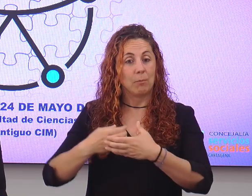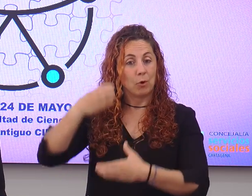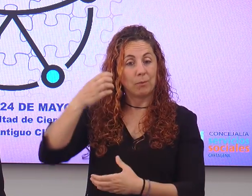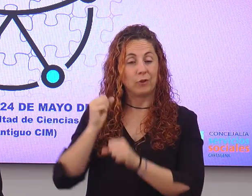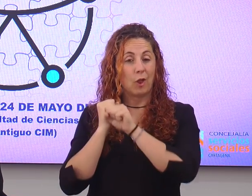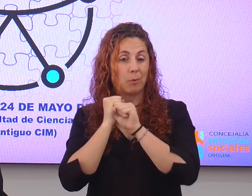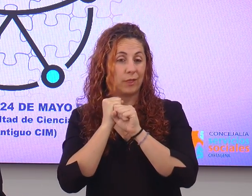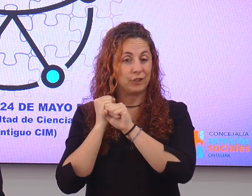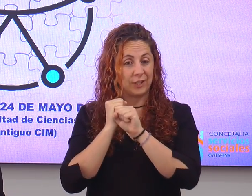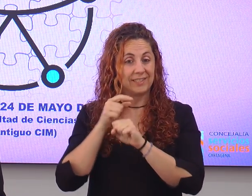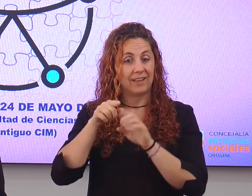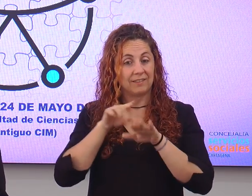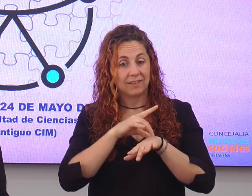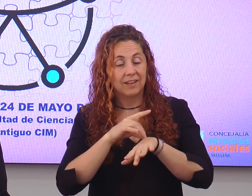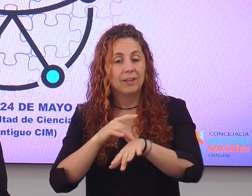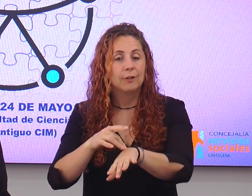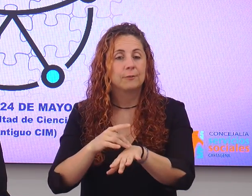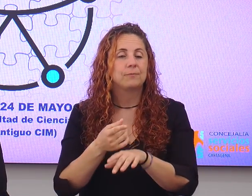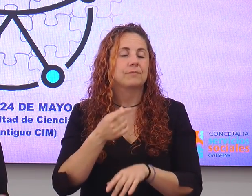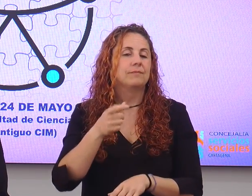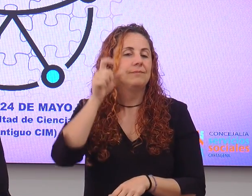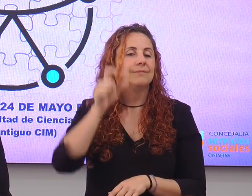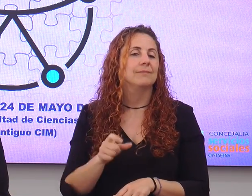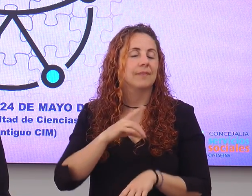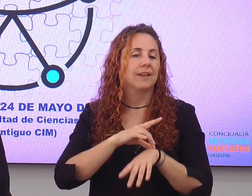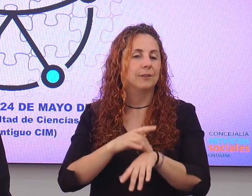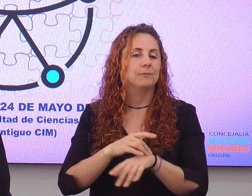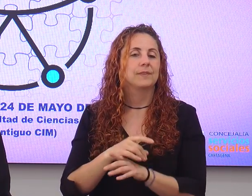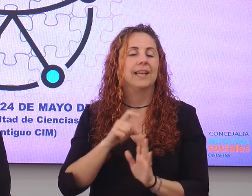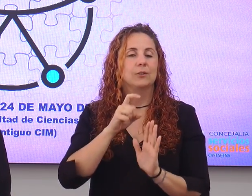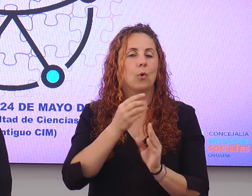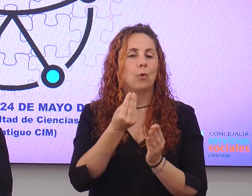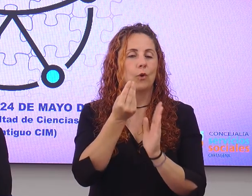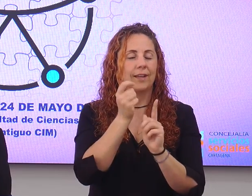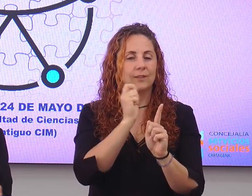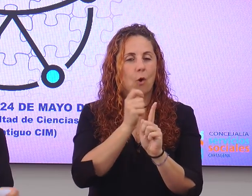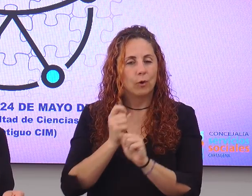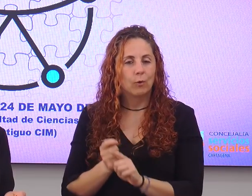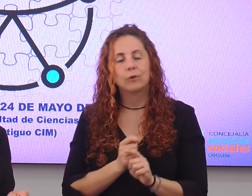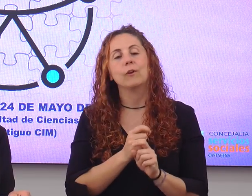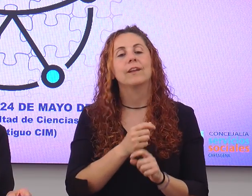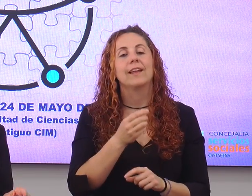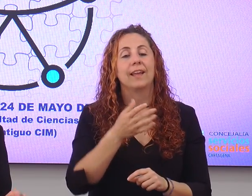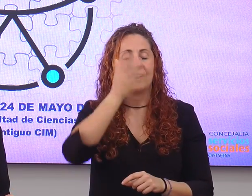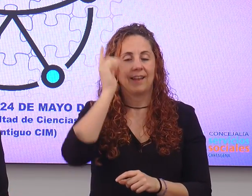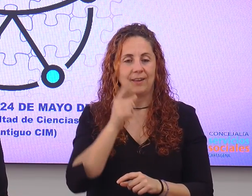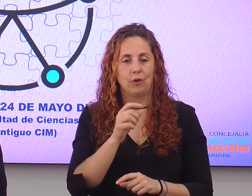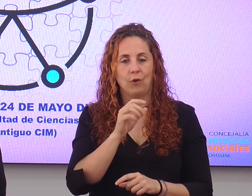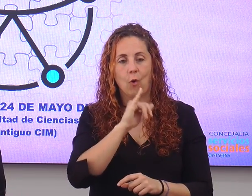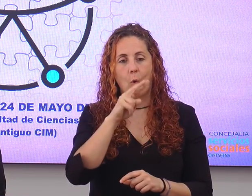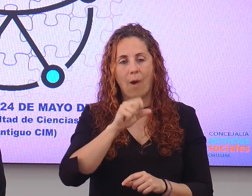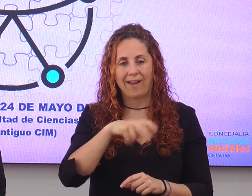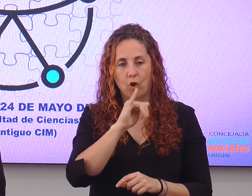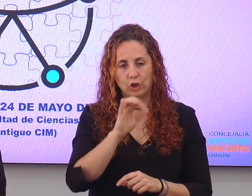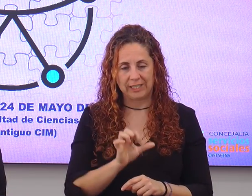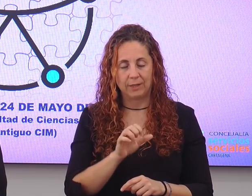procesionista y estará guiado por nuestro queridísimo escultor cartagenero Juan José Quiroz. El 25 de